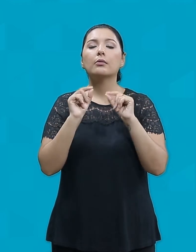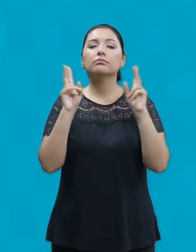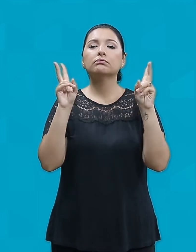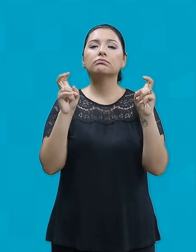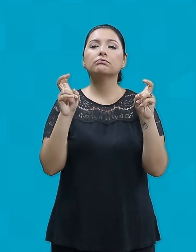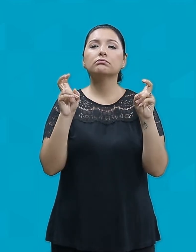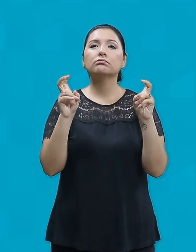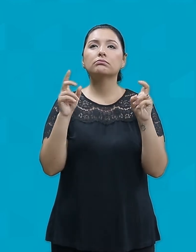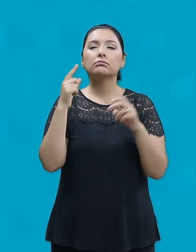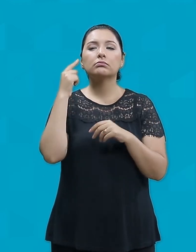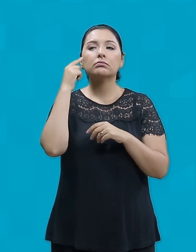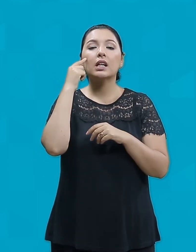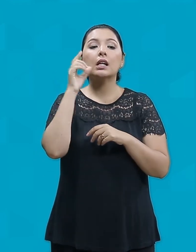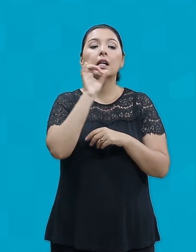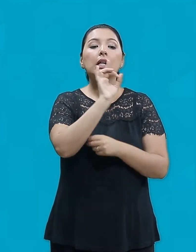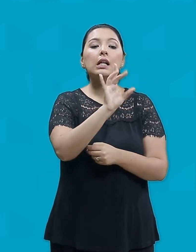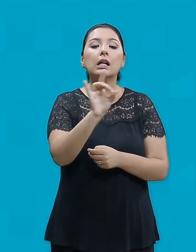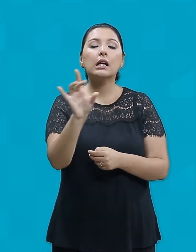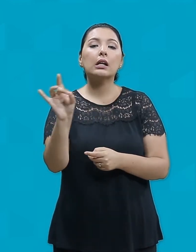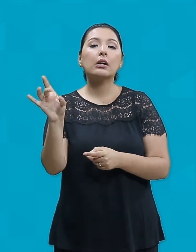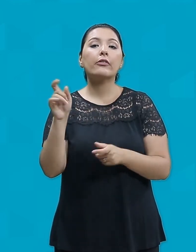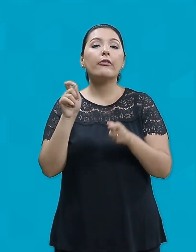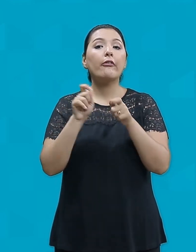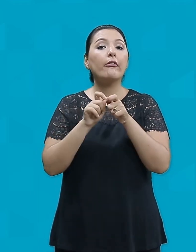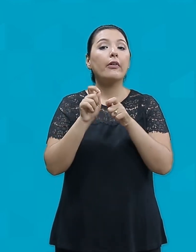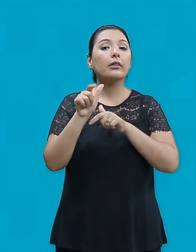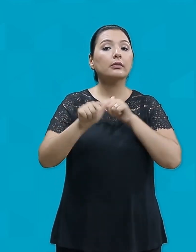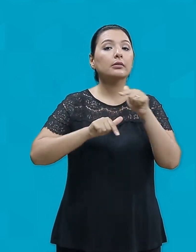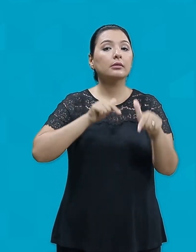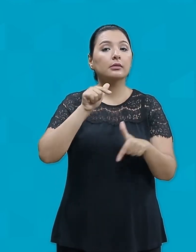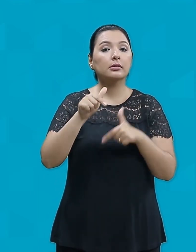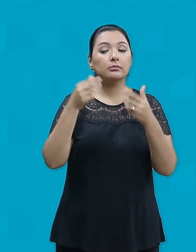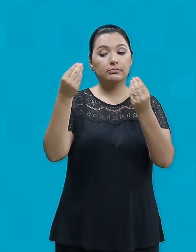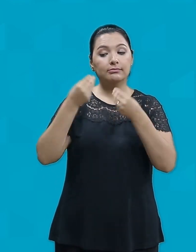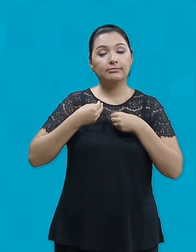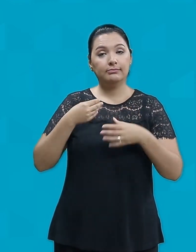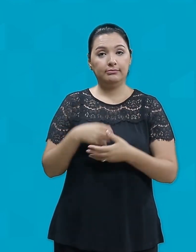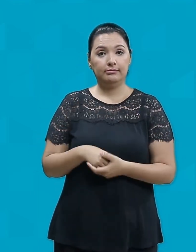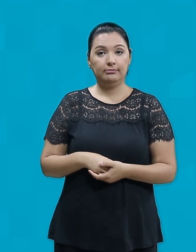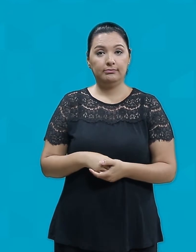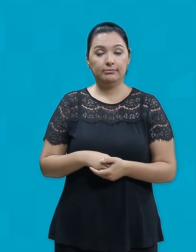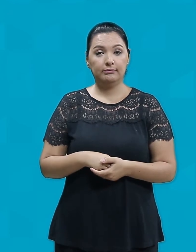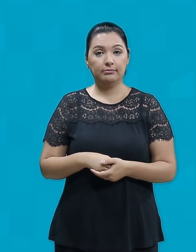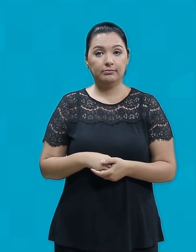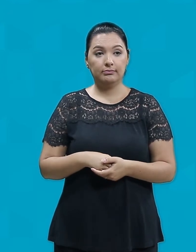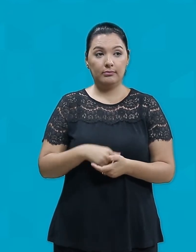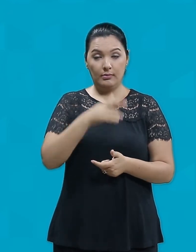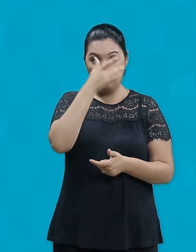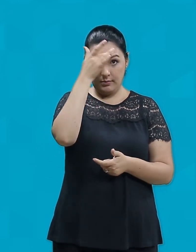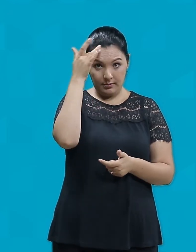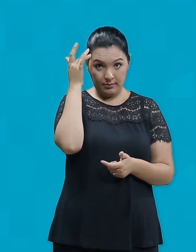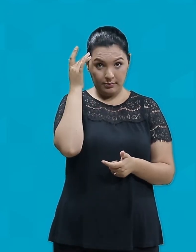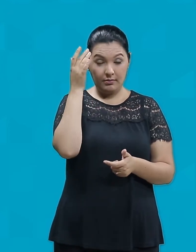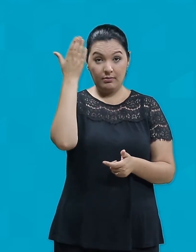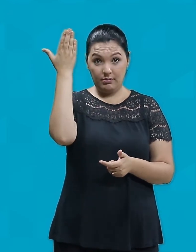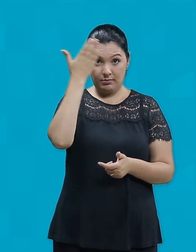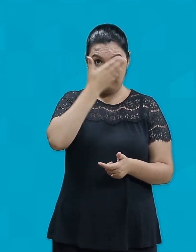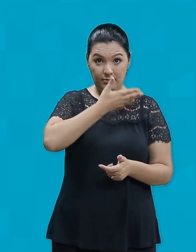maneira como cada um administra o que recebeu Aos que realmente colocam seus